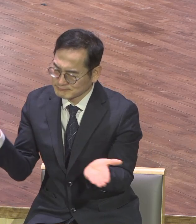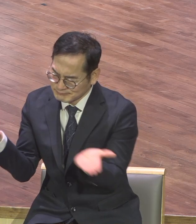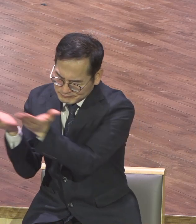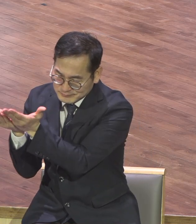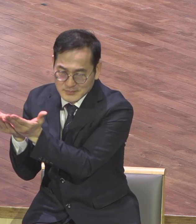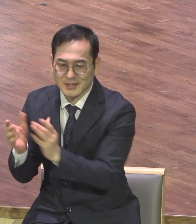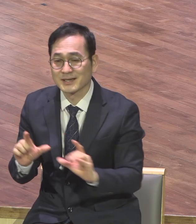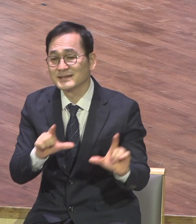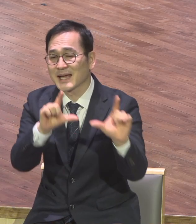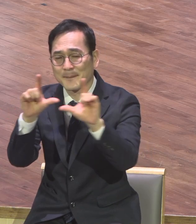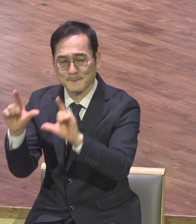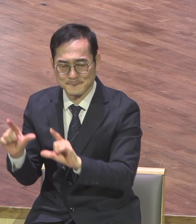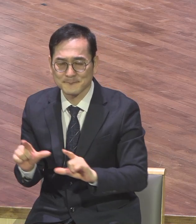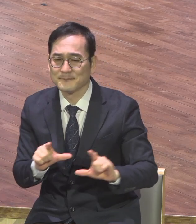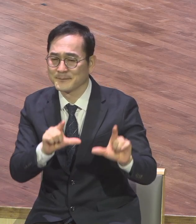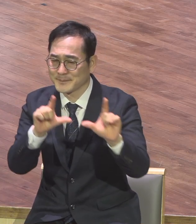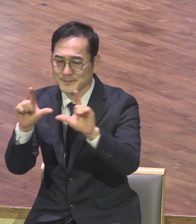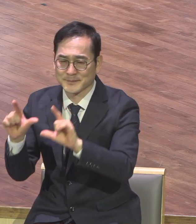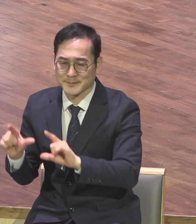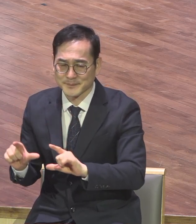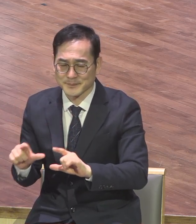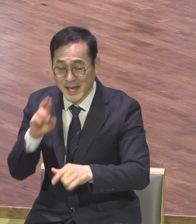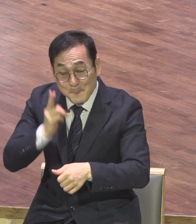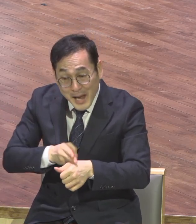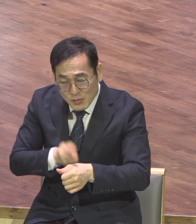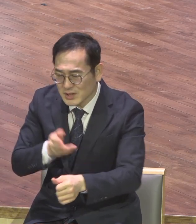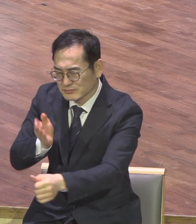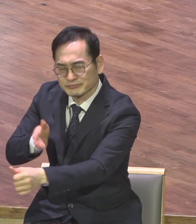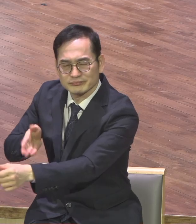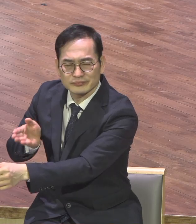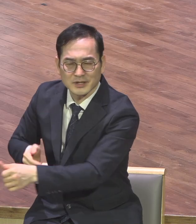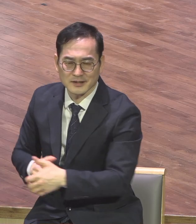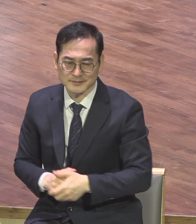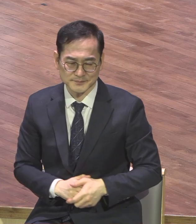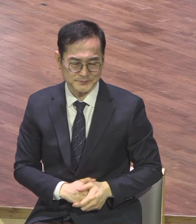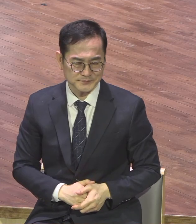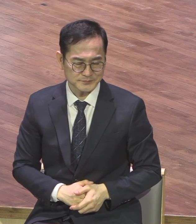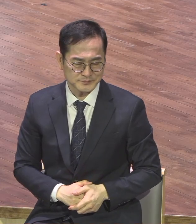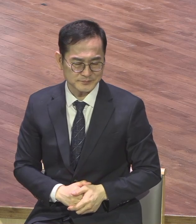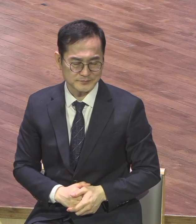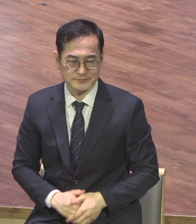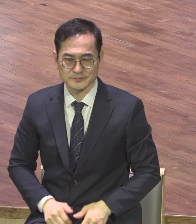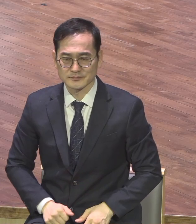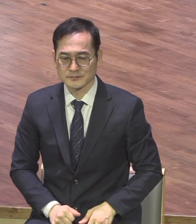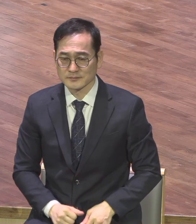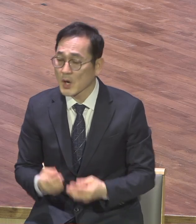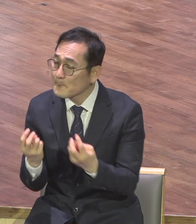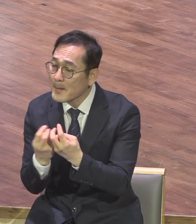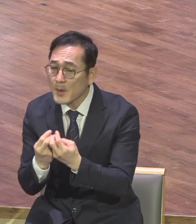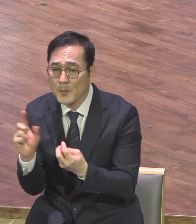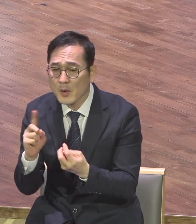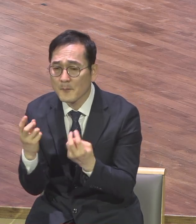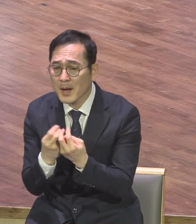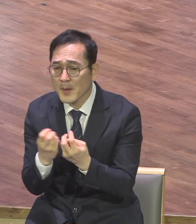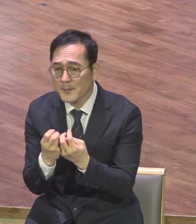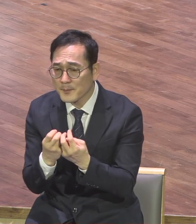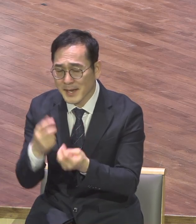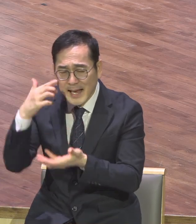그러면 어떻게 이런 삶을 살 수 있느냐 2절 3절입니다 모든 겸손과